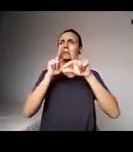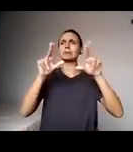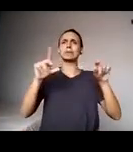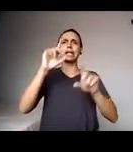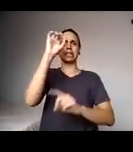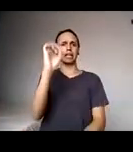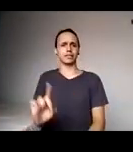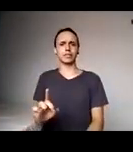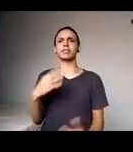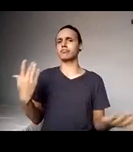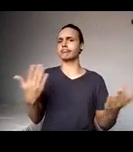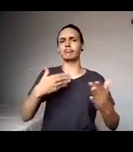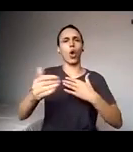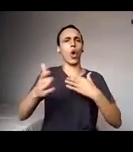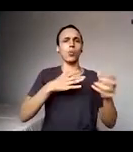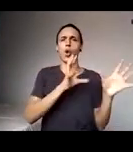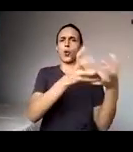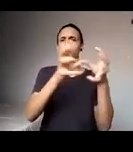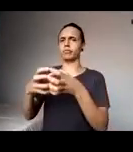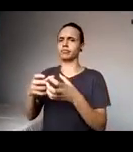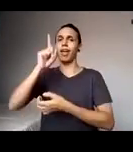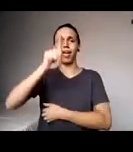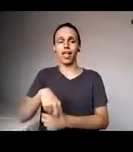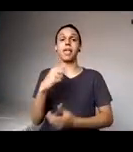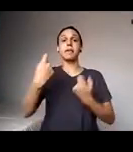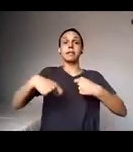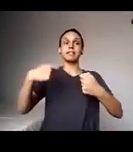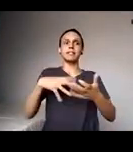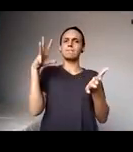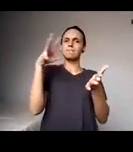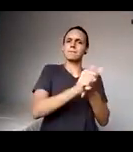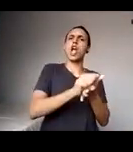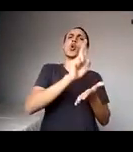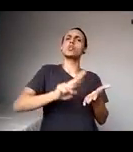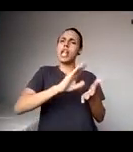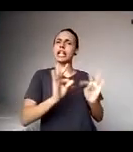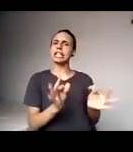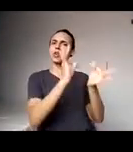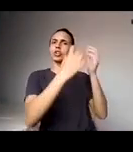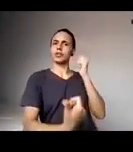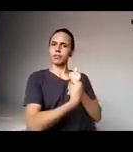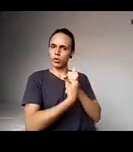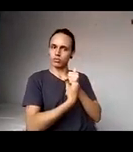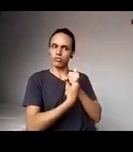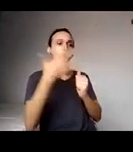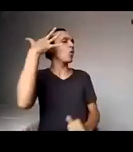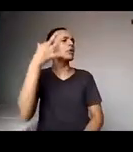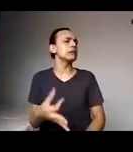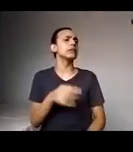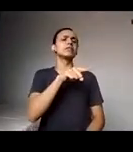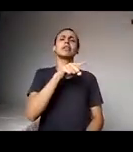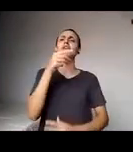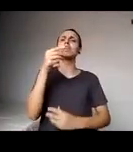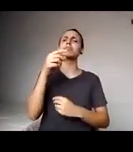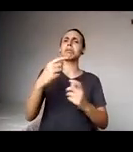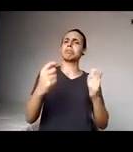qualquer categoria. Então, acho que é isso, é se apropriar das tecnologias assistivas, entender para que elas servem, no que elas podem